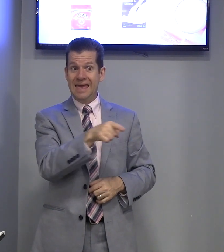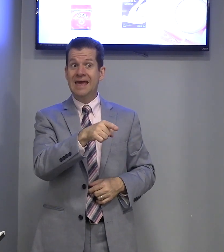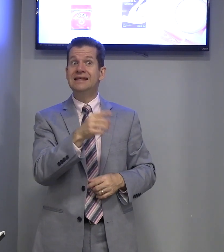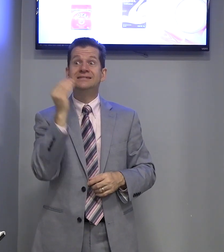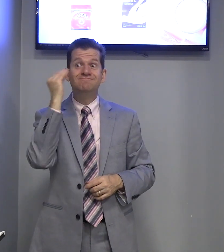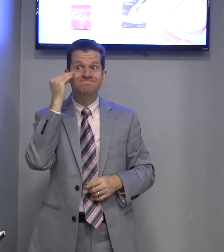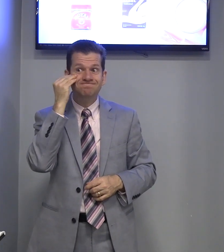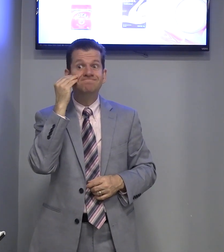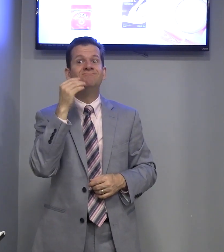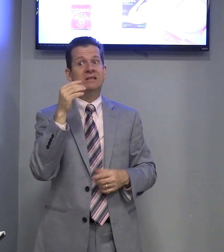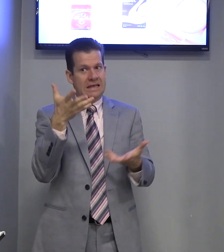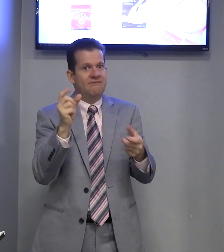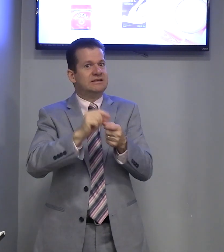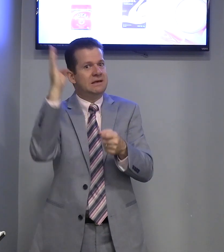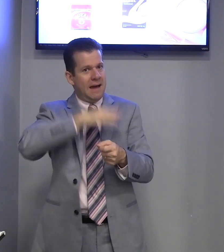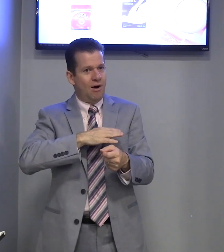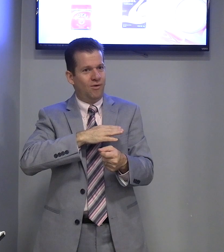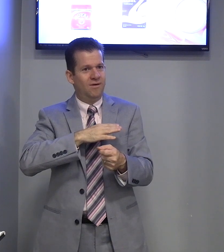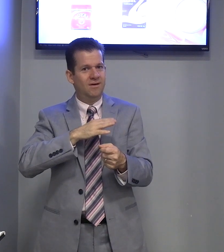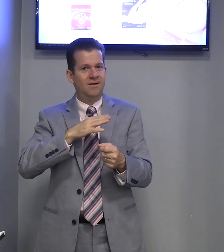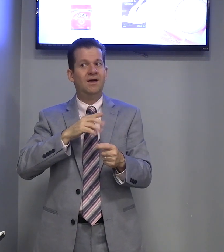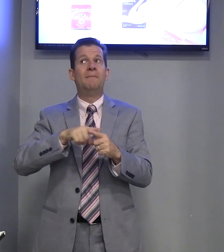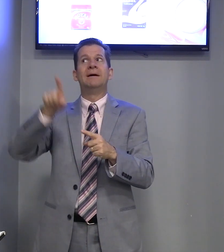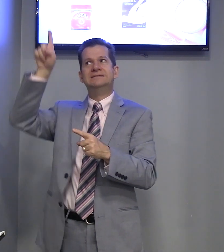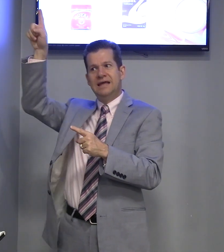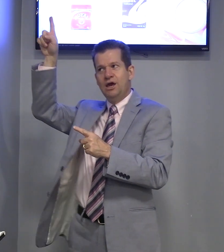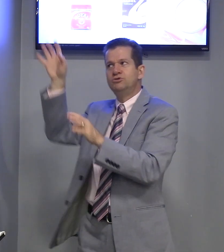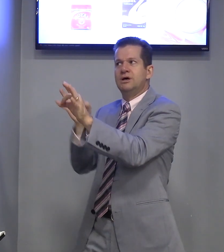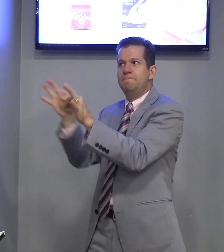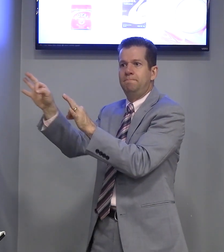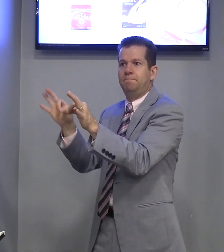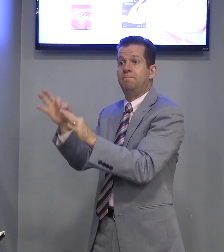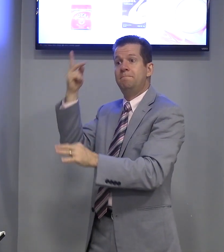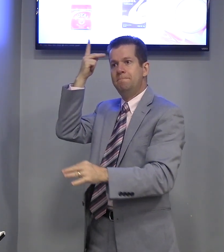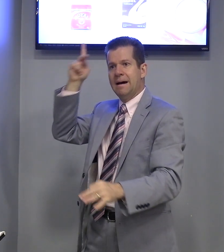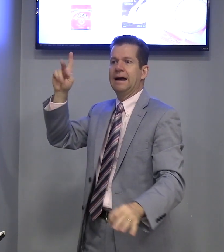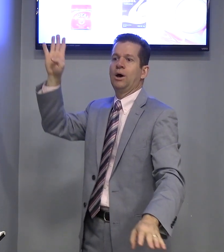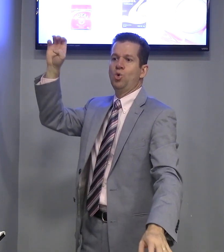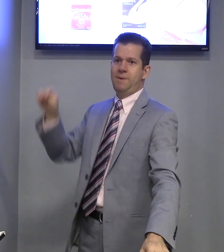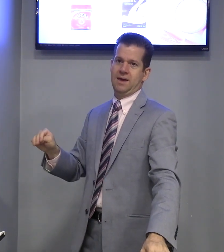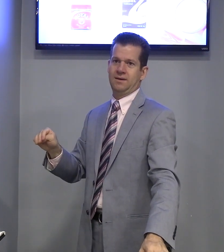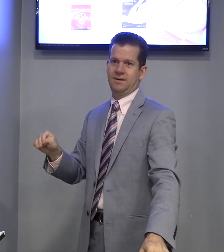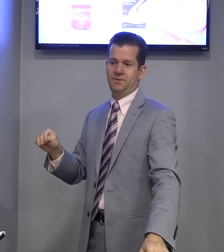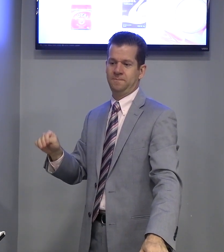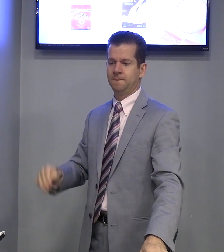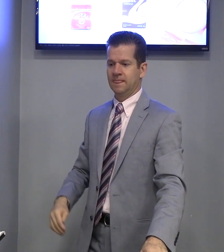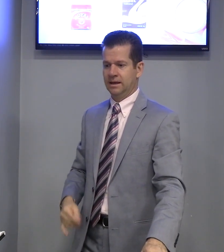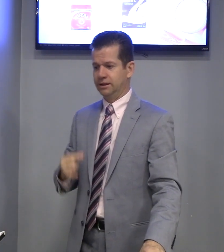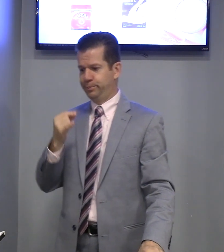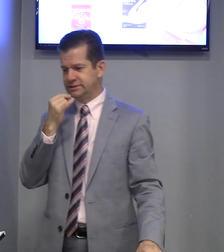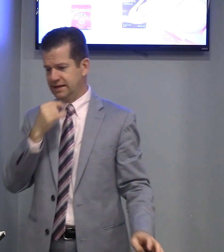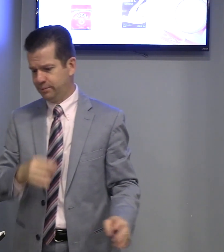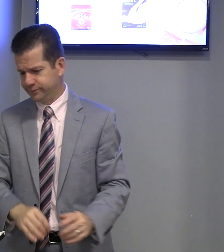eles queriam fazer mal, mas Deus para o bem. Então, por exemplo,